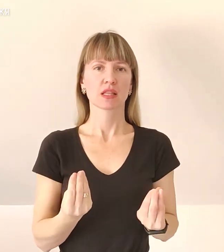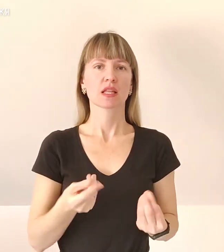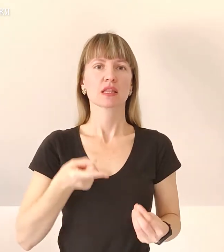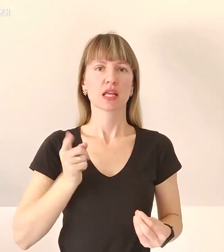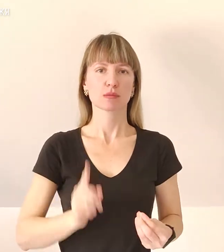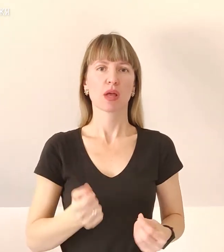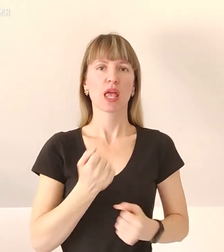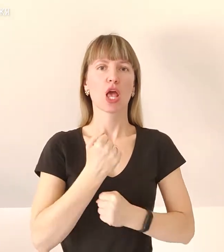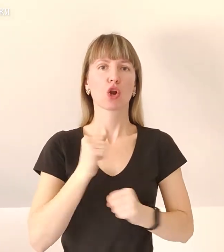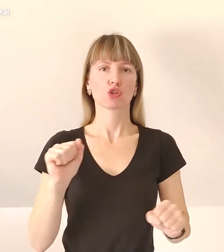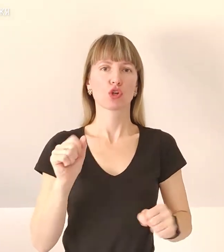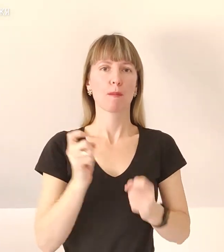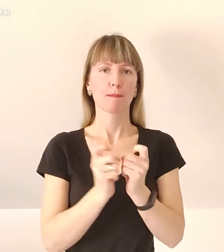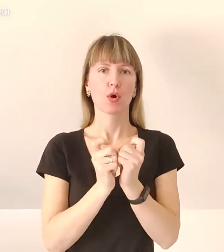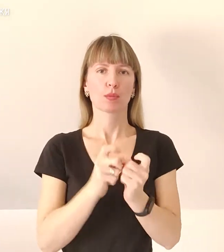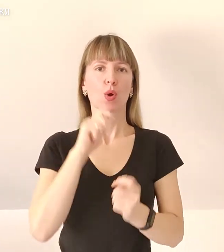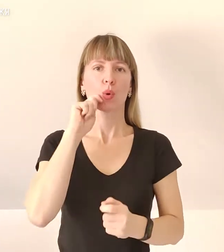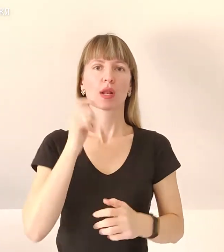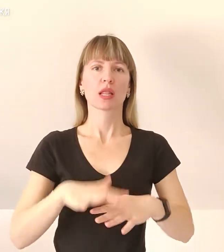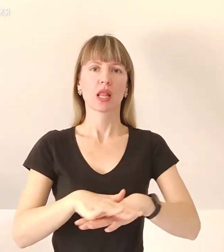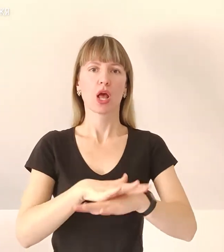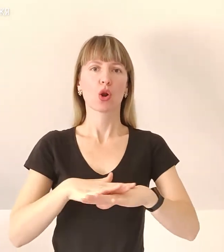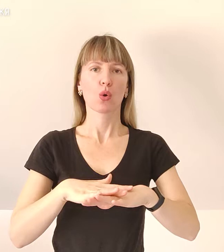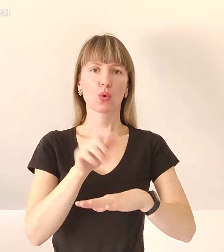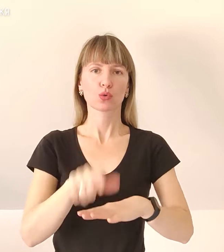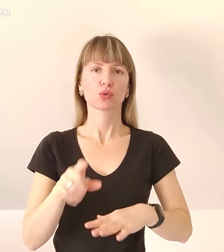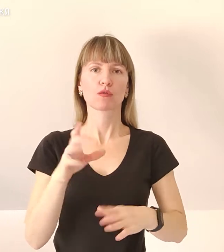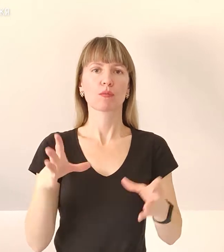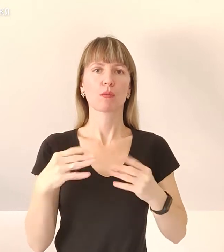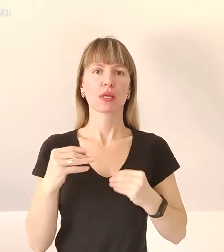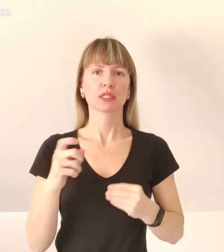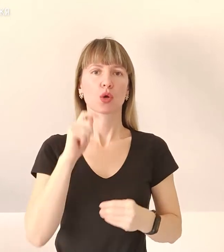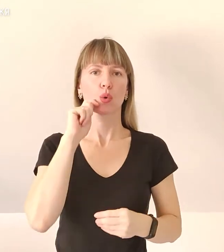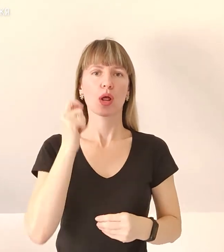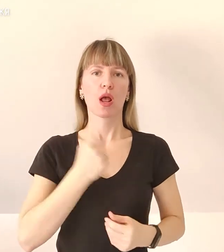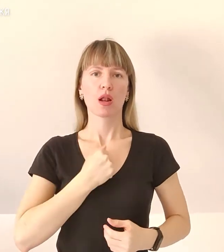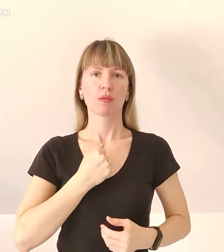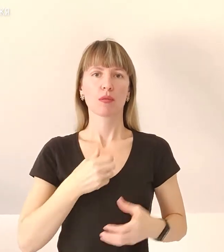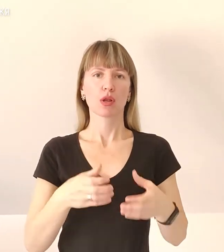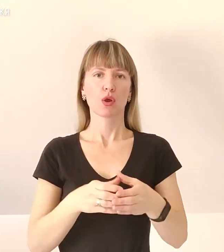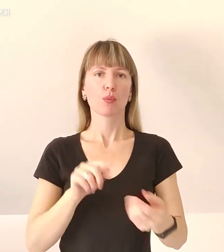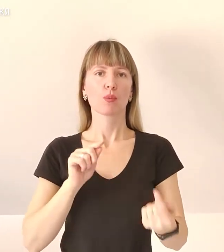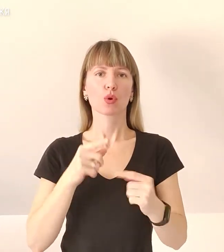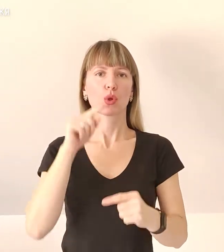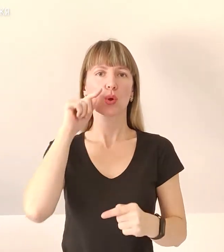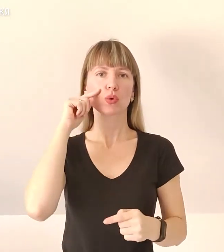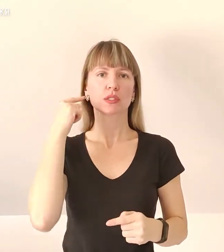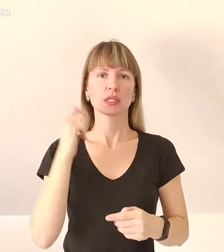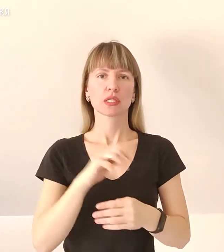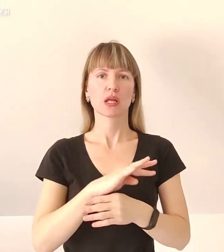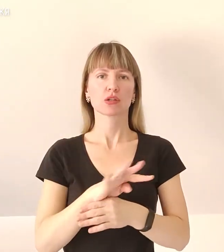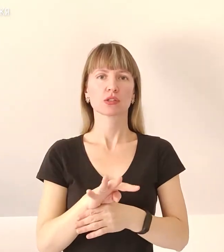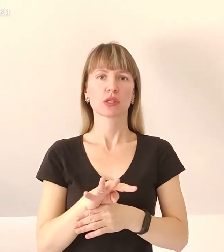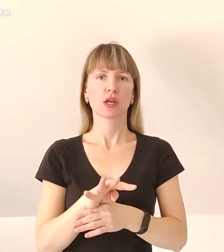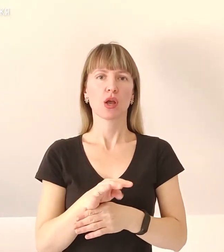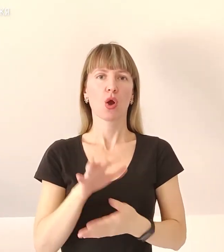героїчної боротьби українського народу разом з українською армією проти російсько-терористичних окупантів.